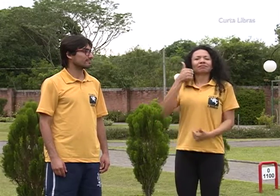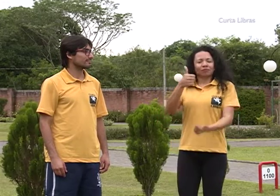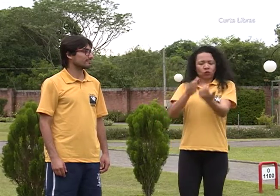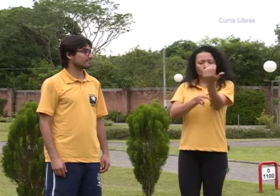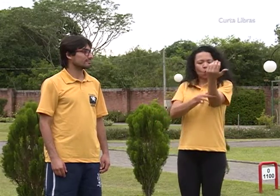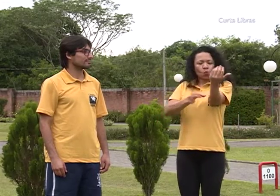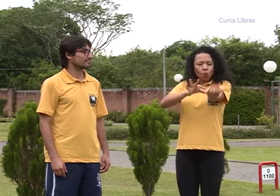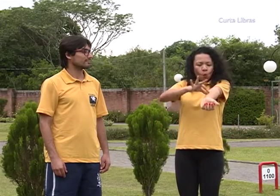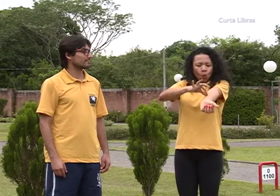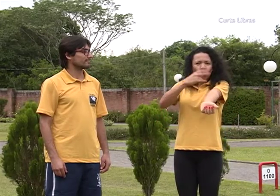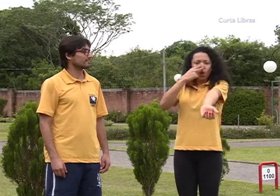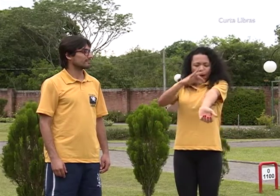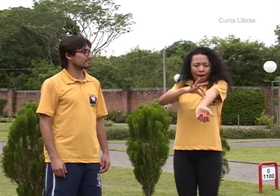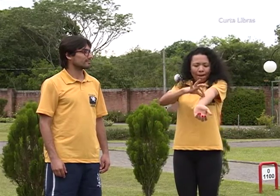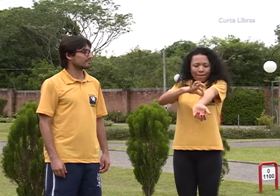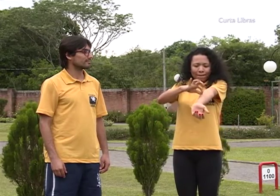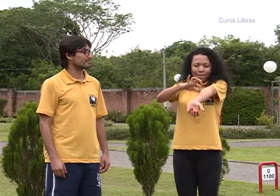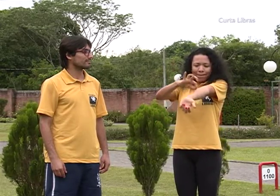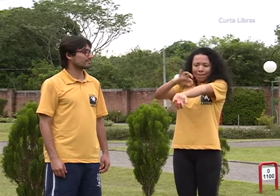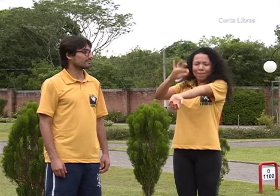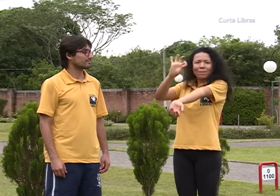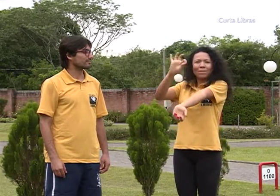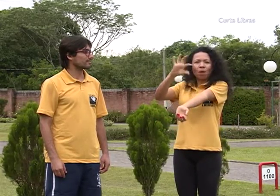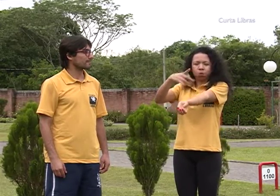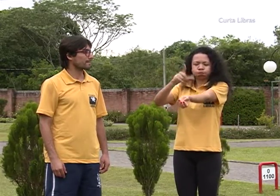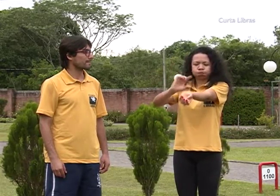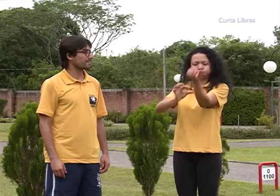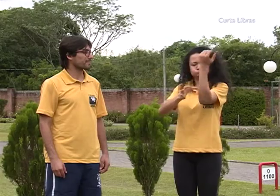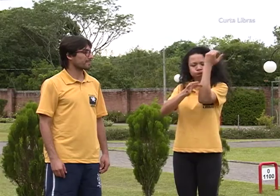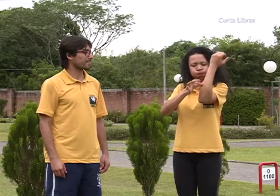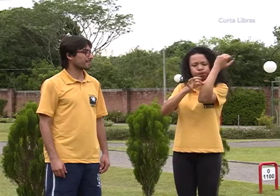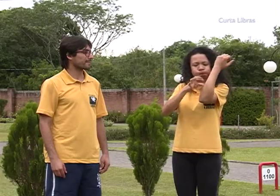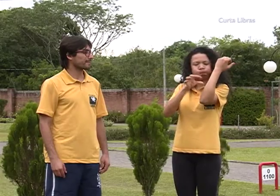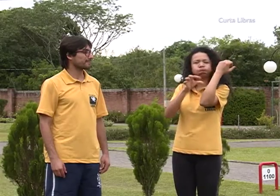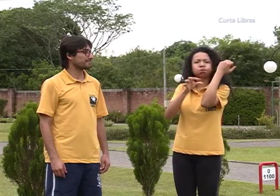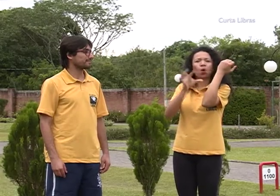como o índice de gordura corporal, que também vai diminuindo.